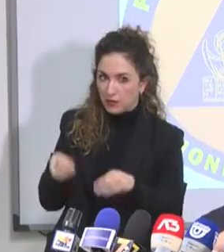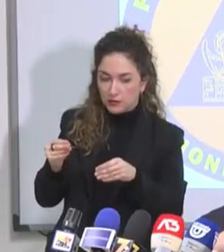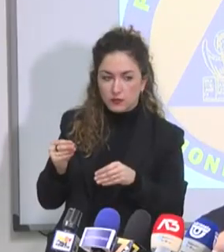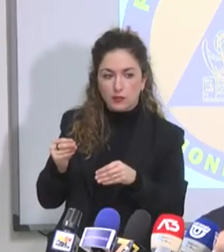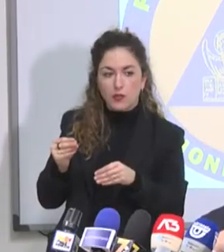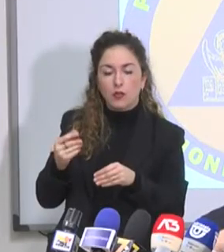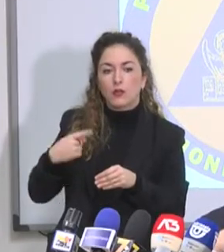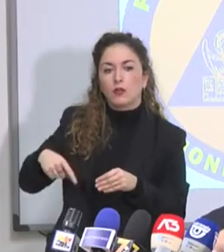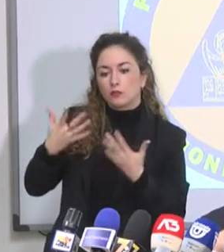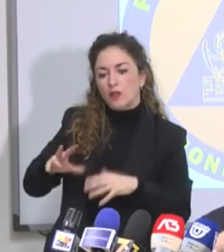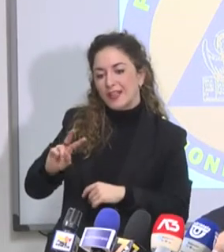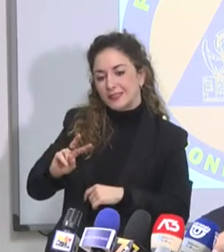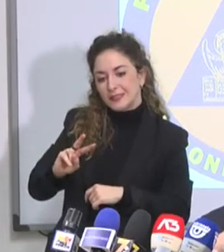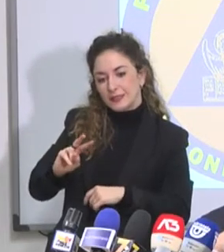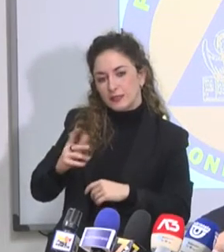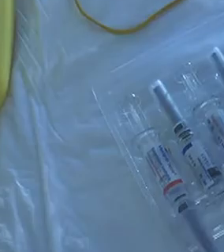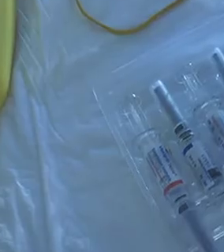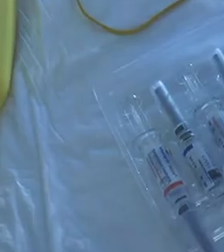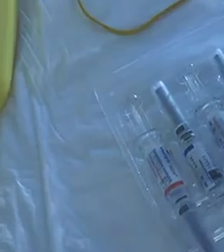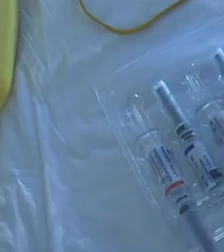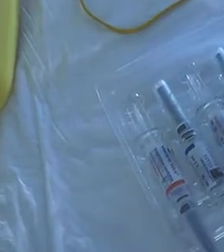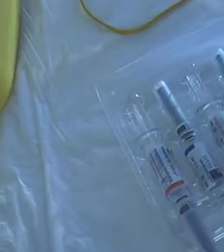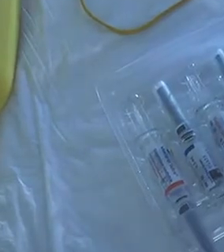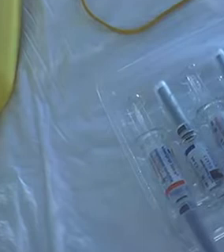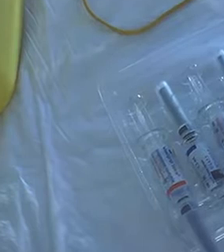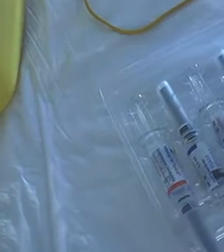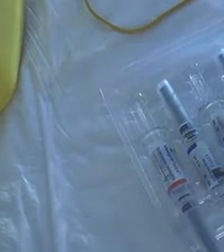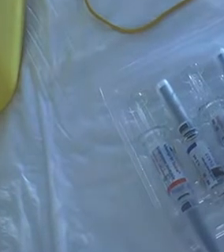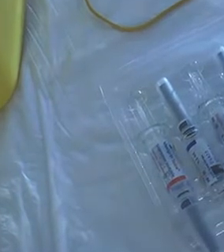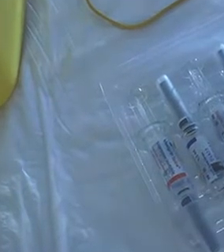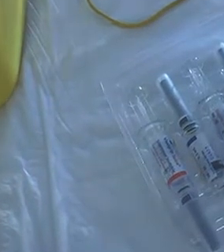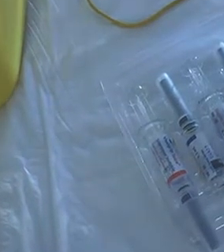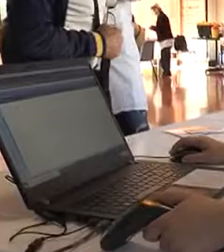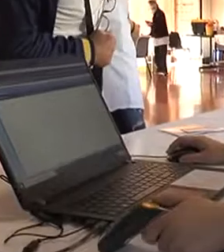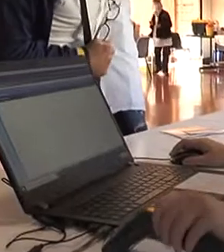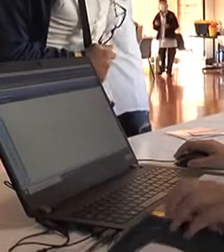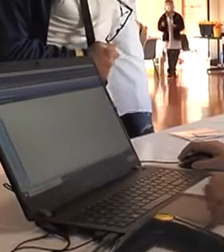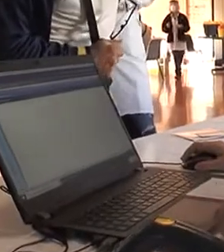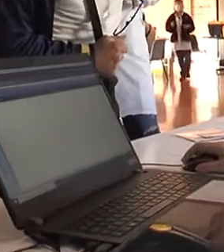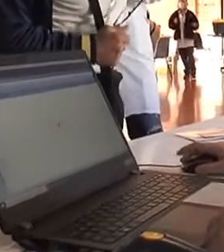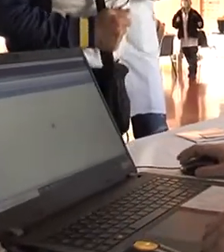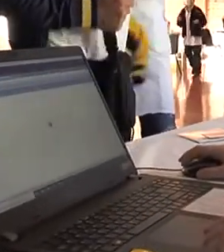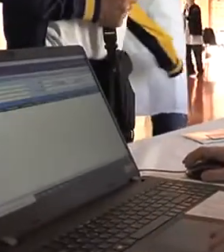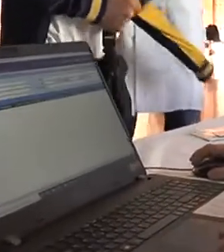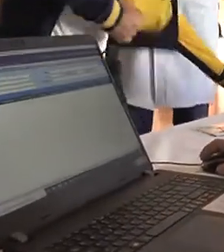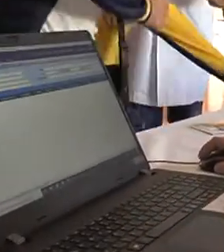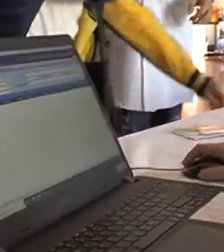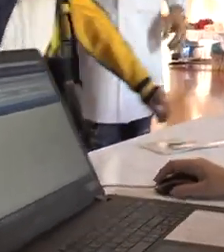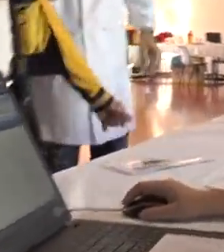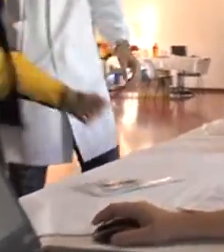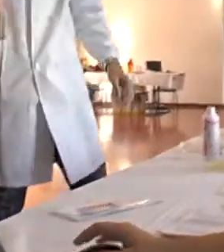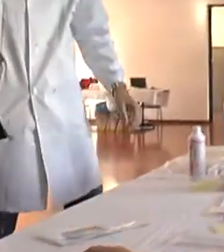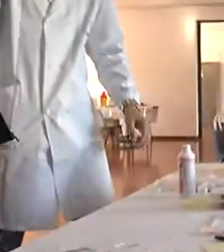siamo già alla seconda iniezione a metà gennaio. Il presidente Zai in riunione con governo e regioni ha chiesto che si valuti un benchmark di